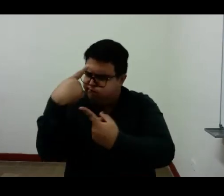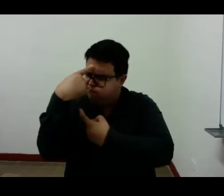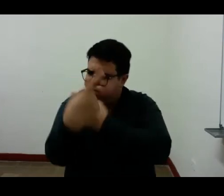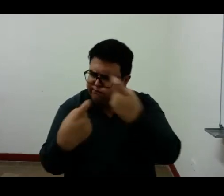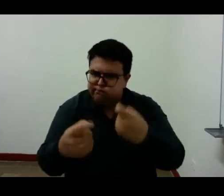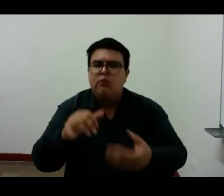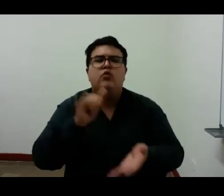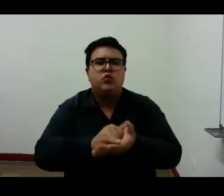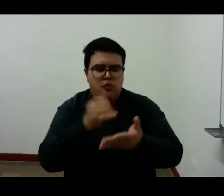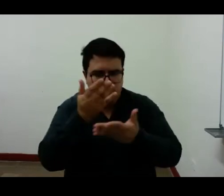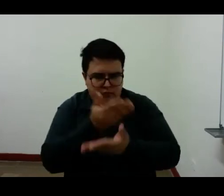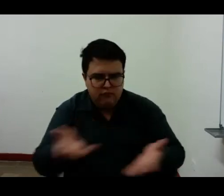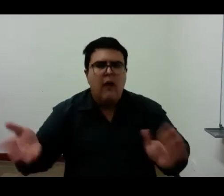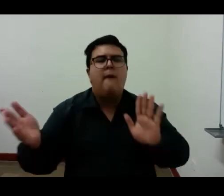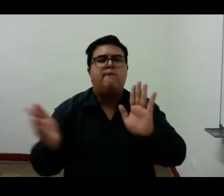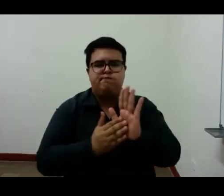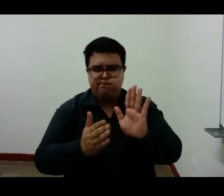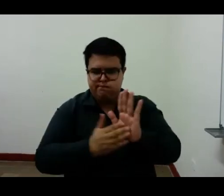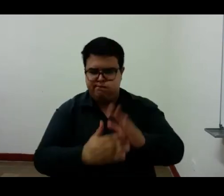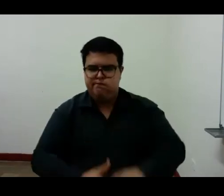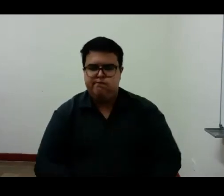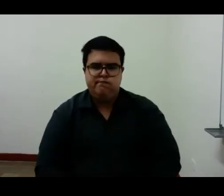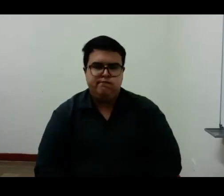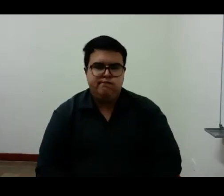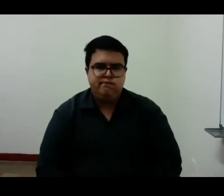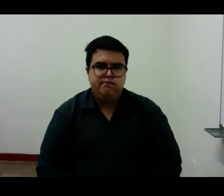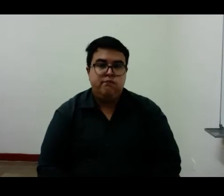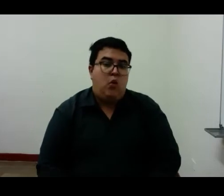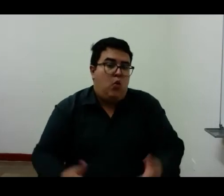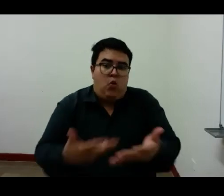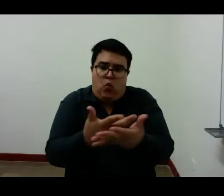existencia que cada cosa